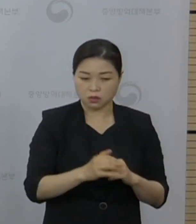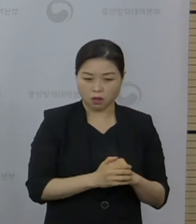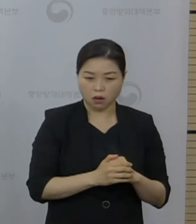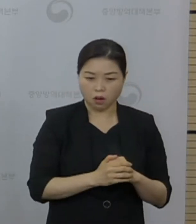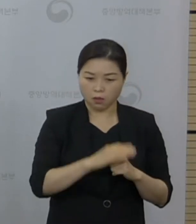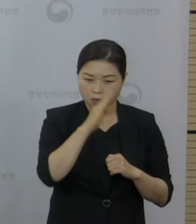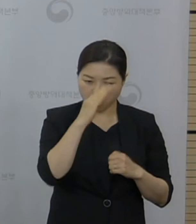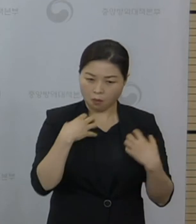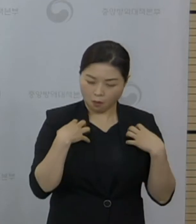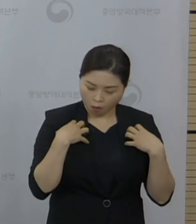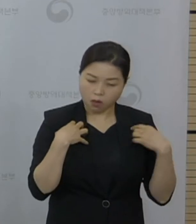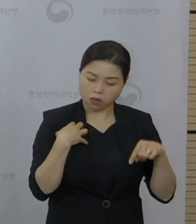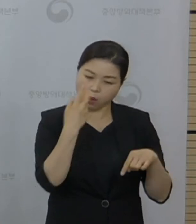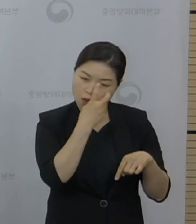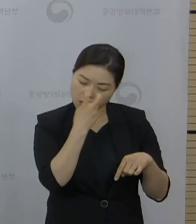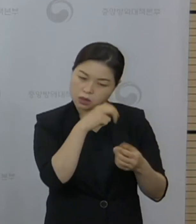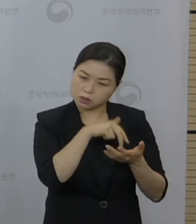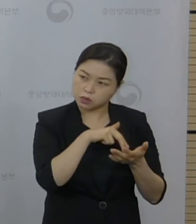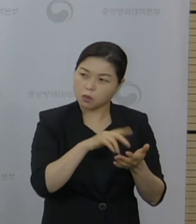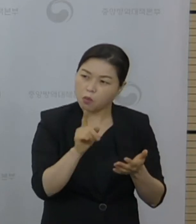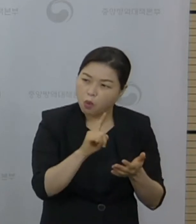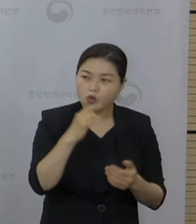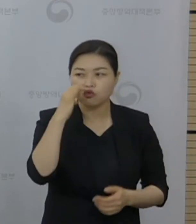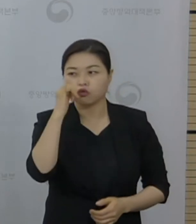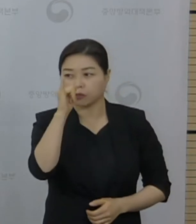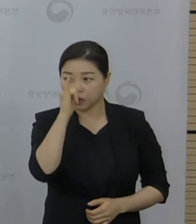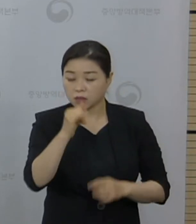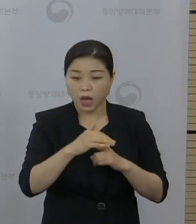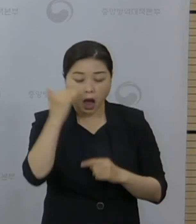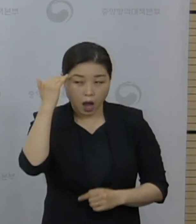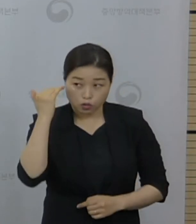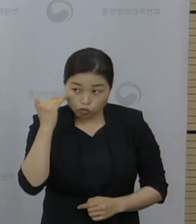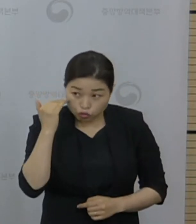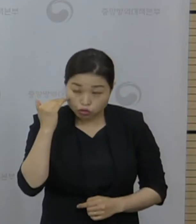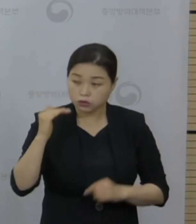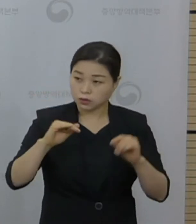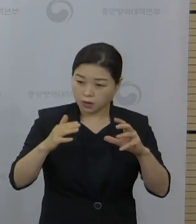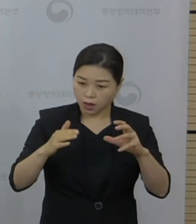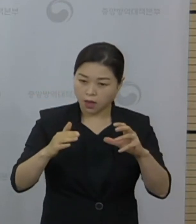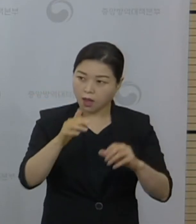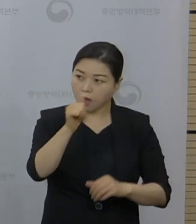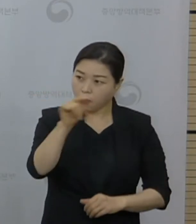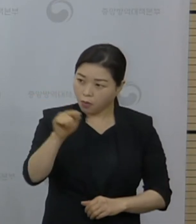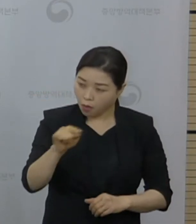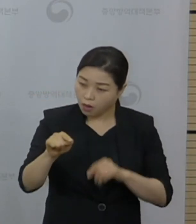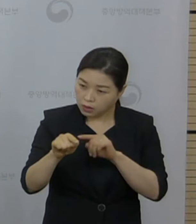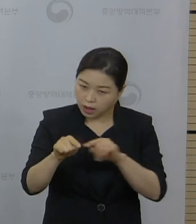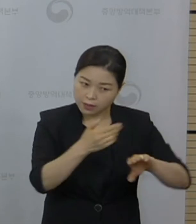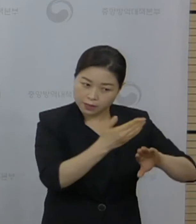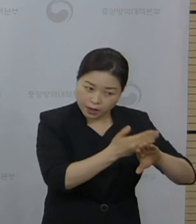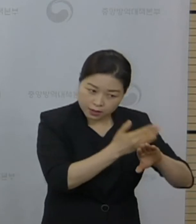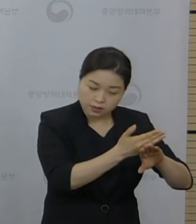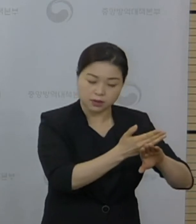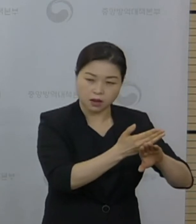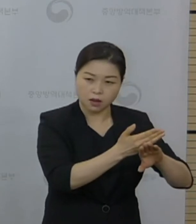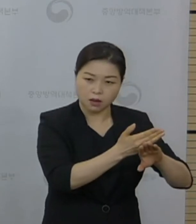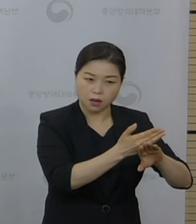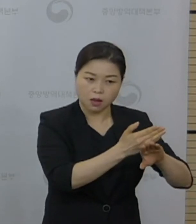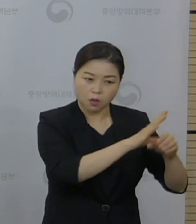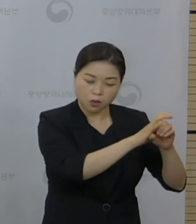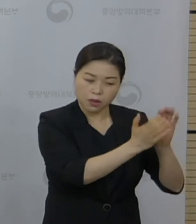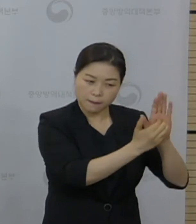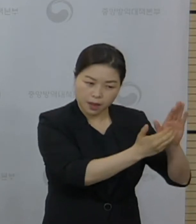국내 아스트라제네카 접종자들에 대한 교차접종이 확대될 가능성이 있을지에 대해서도 설명해 달라고 했습니다.